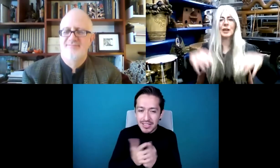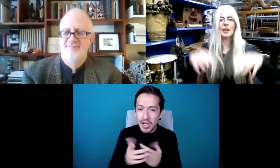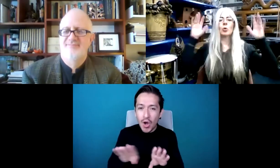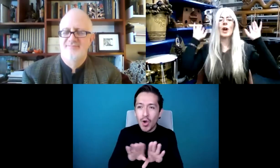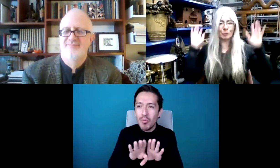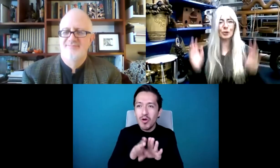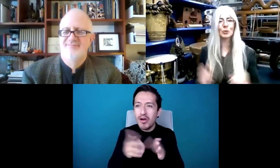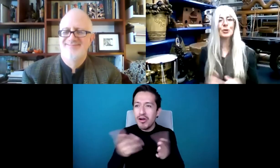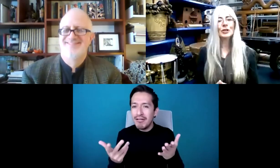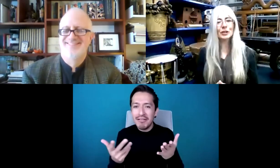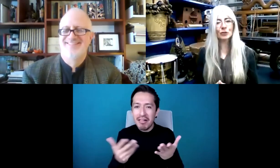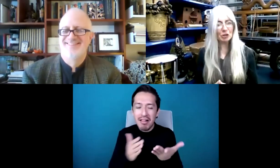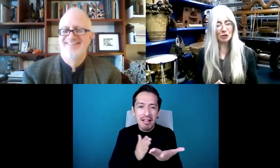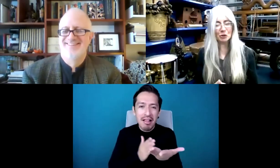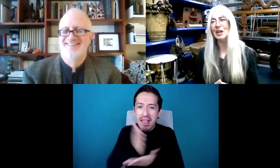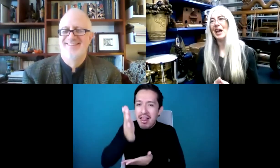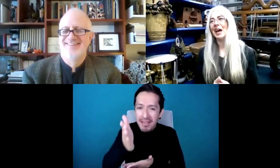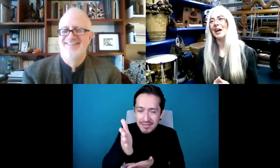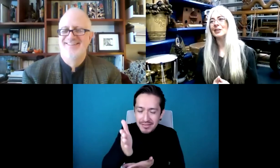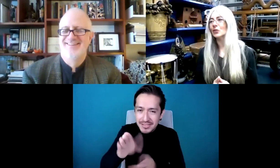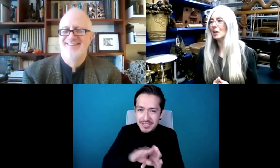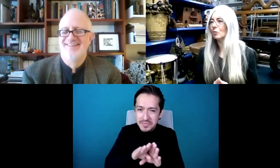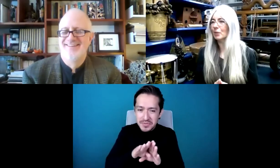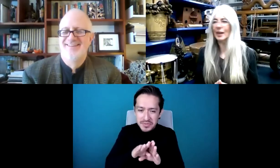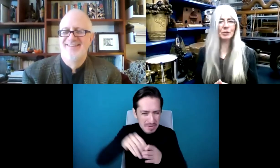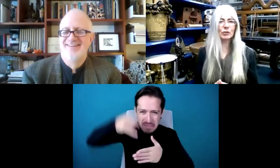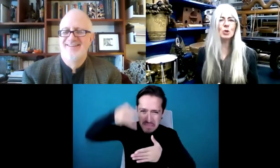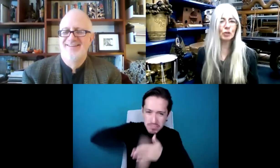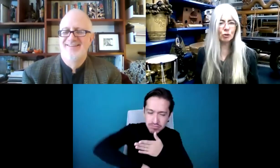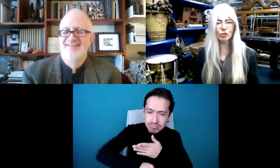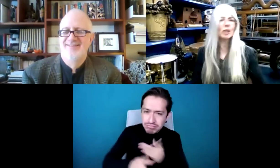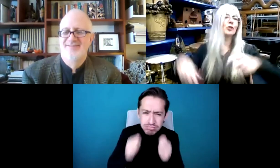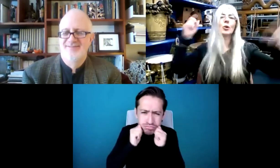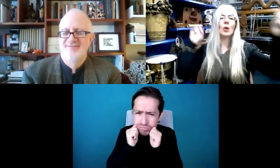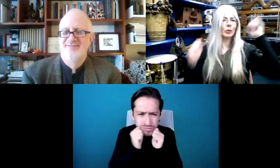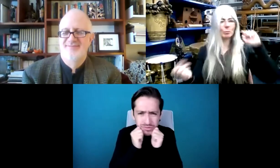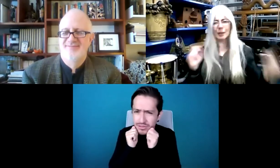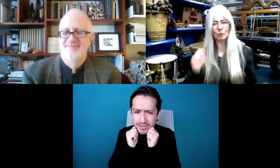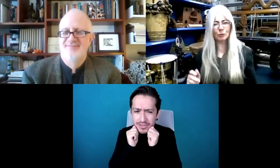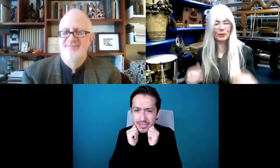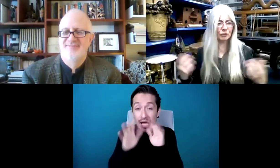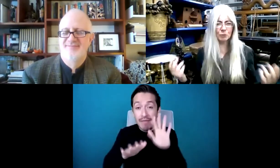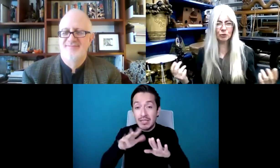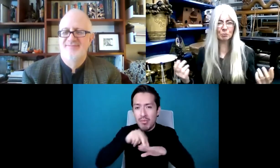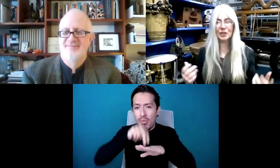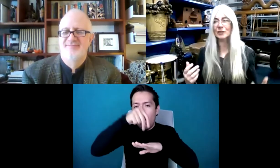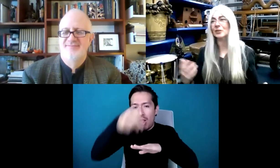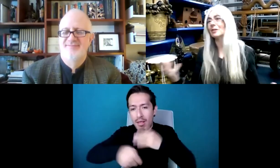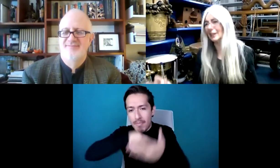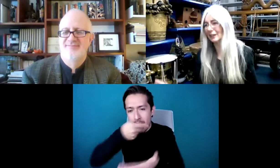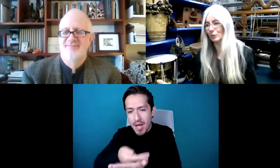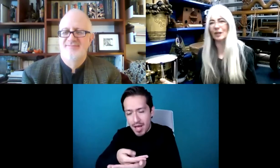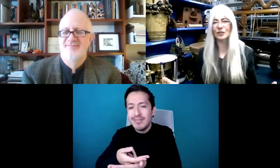te metes de lleno en las cosas y te dan, te das de golpes. Lo